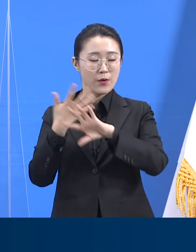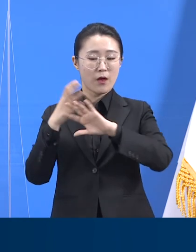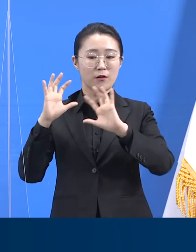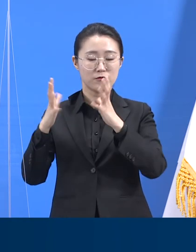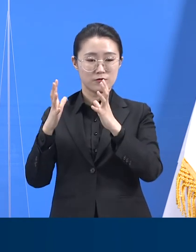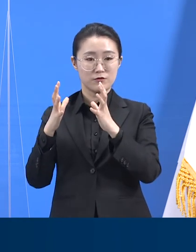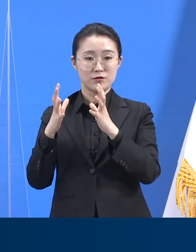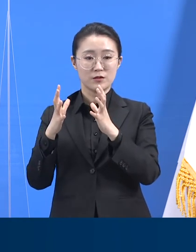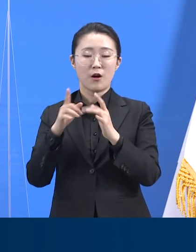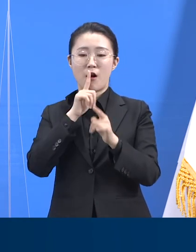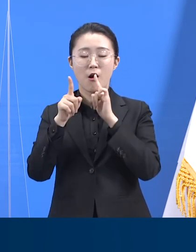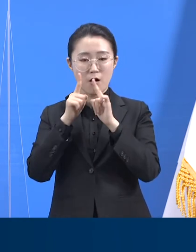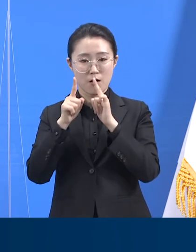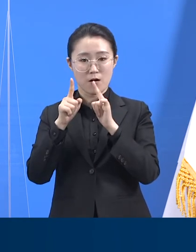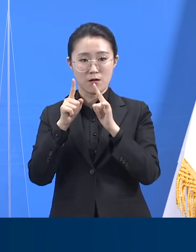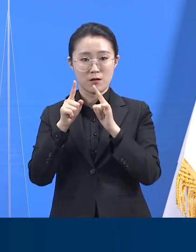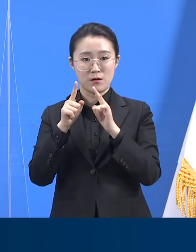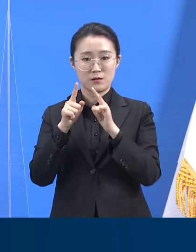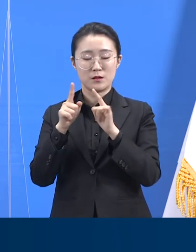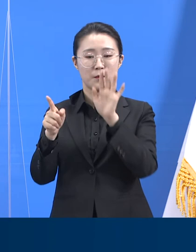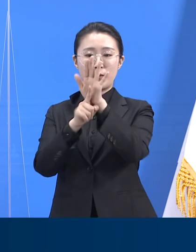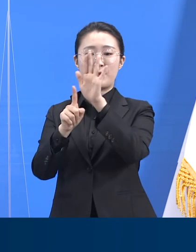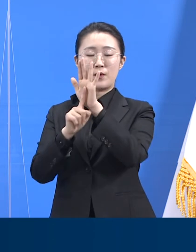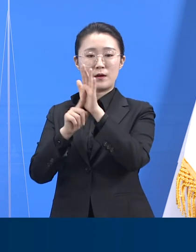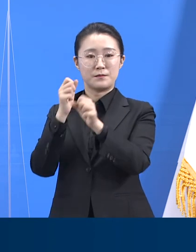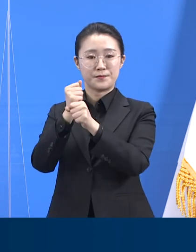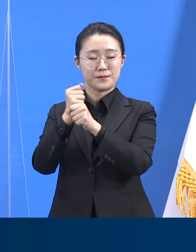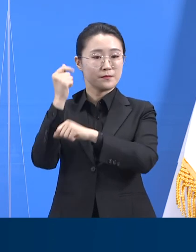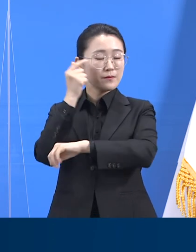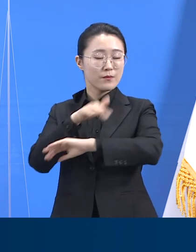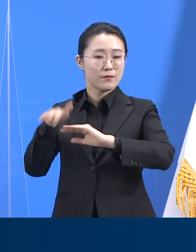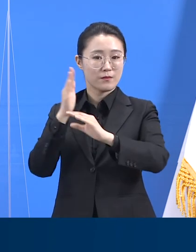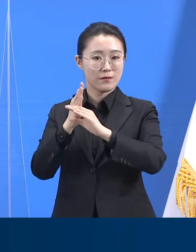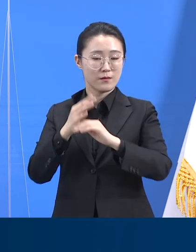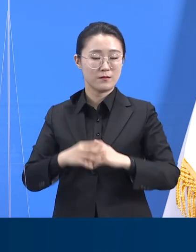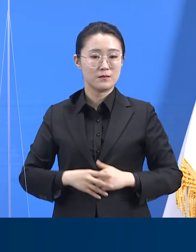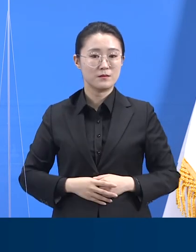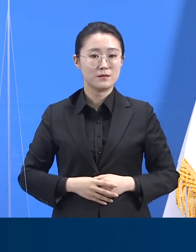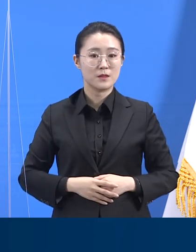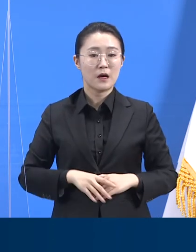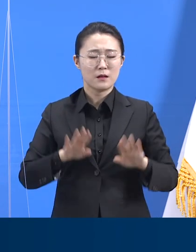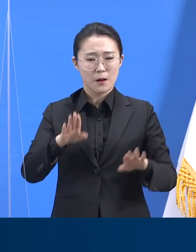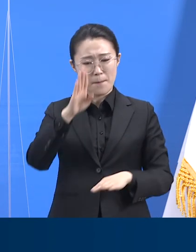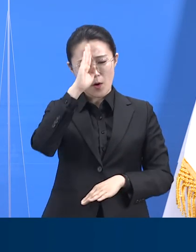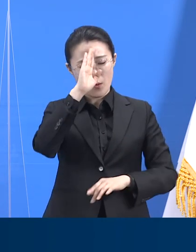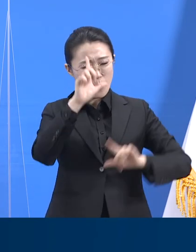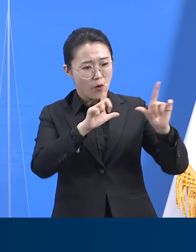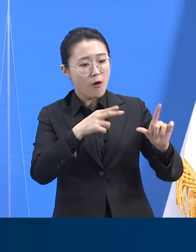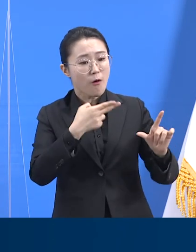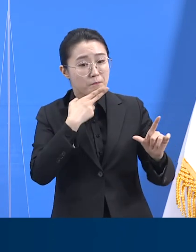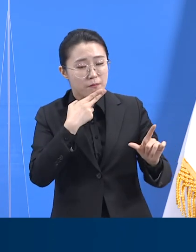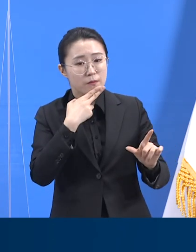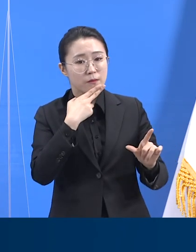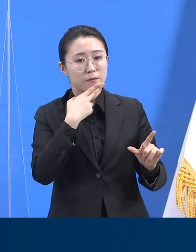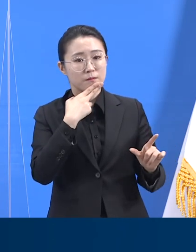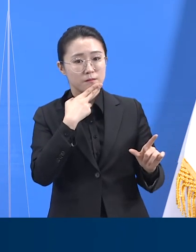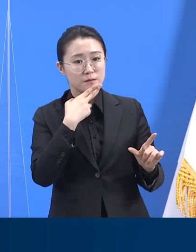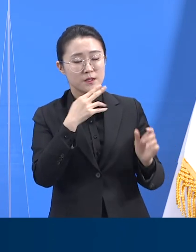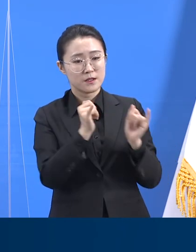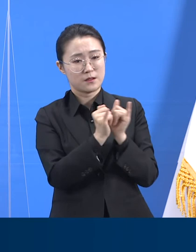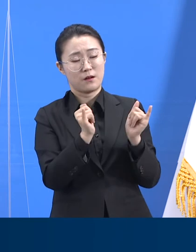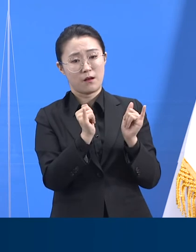유행 확산을 제어하기 위해 우리는 무증상 감염자를 많이 찾고 싶고 이를 실현할 기술이나